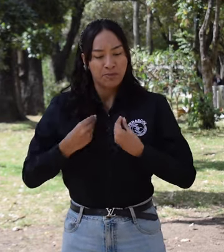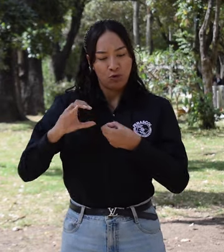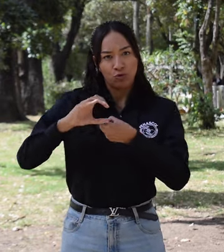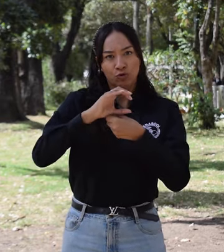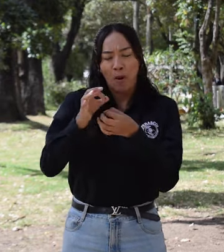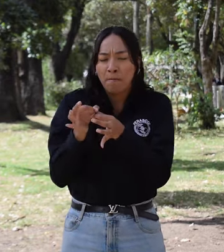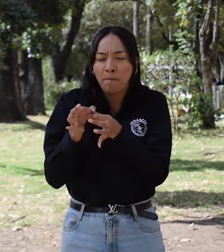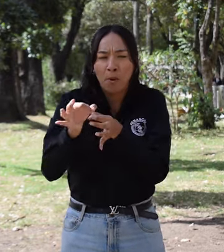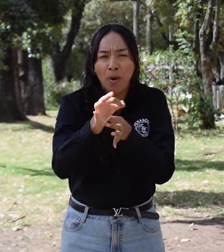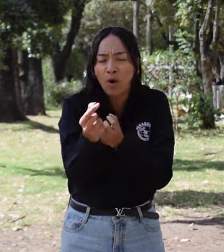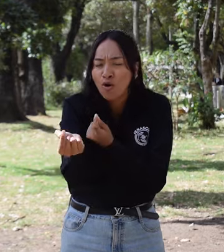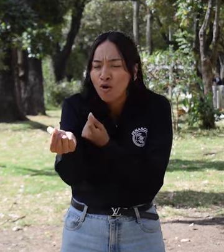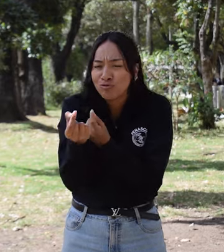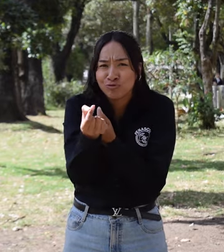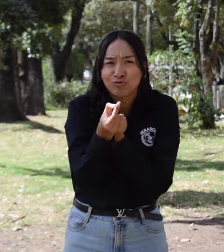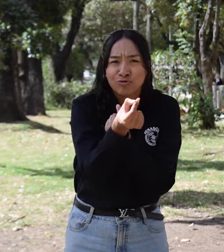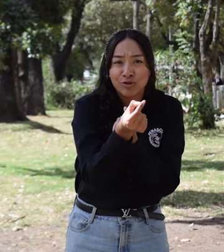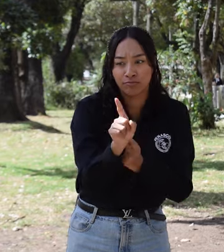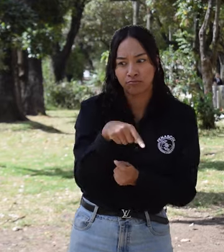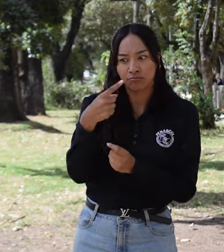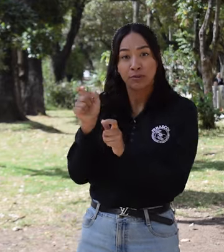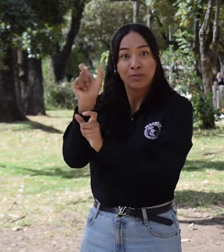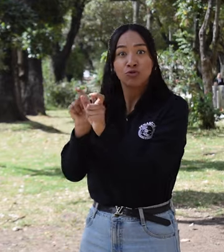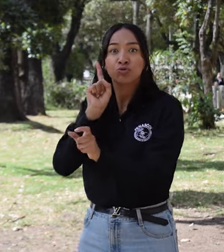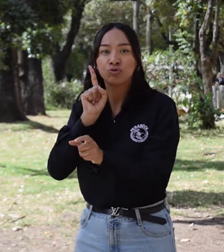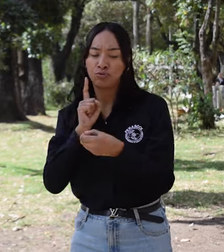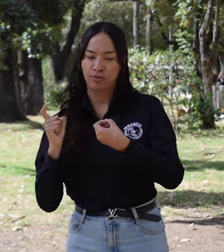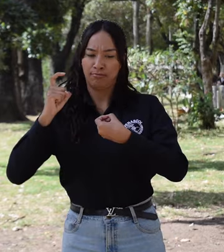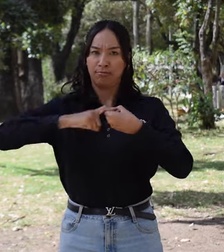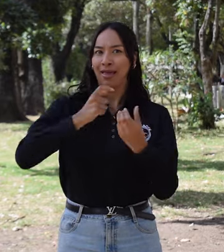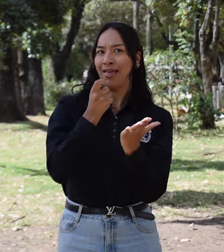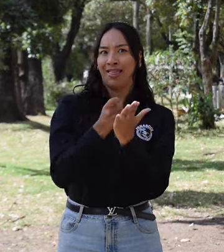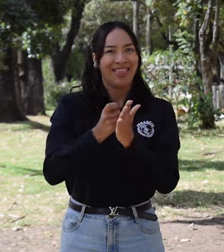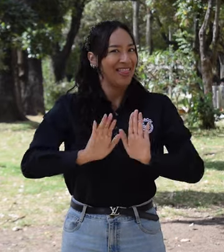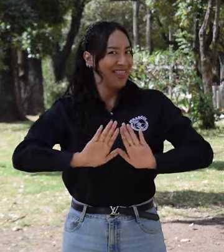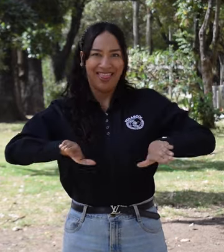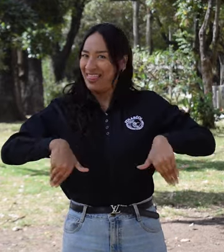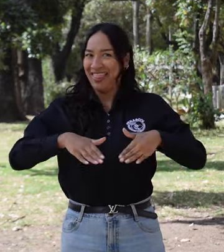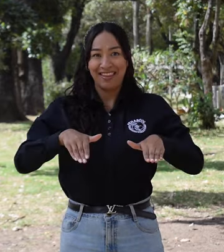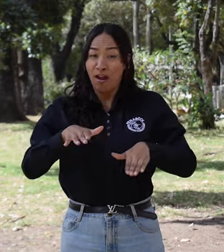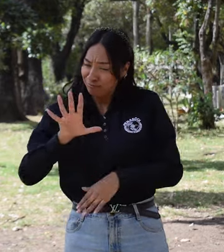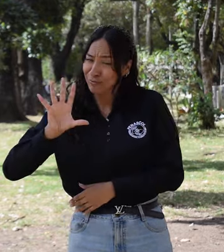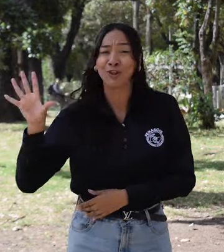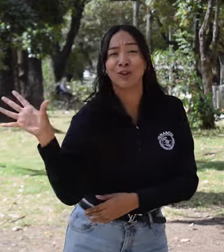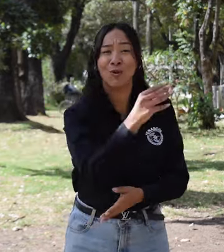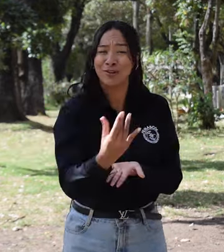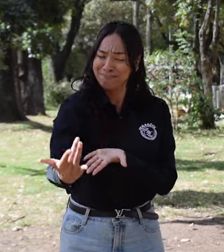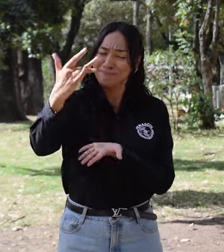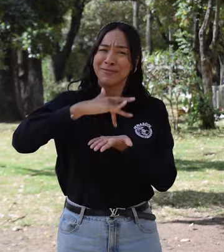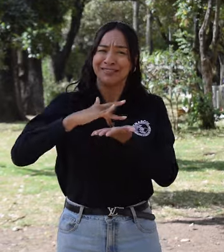sordas de la ciudad y municipios cercanos y personas sordas que hagan parte de grupos que no están afiliados a la